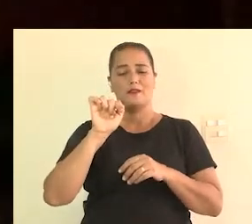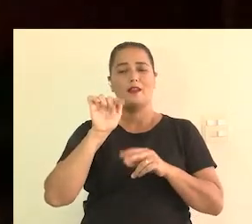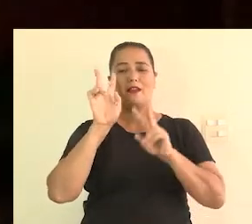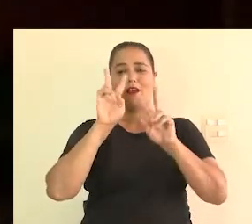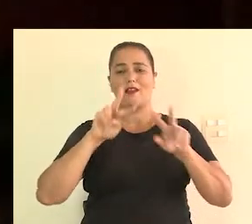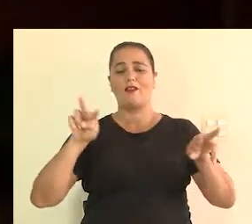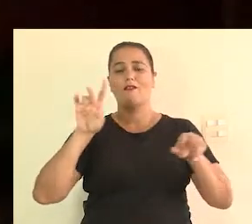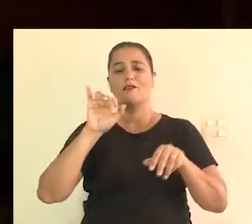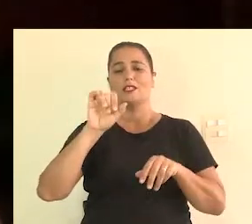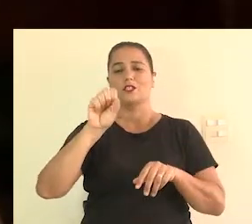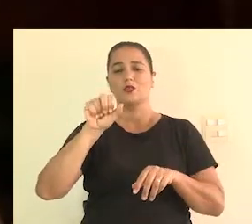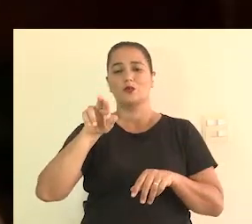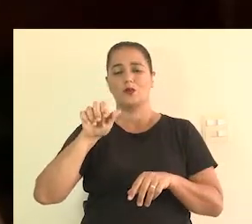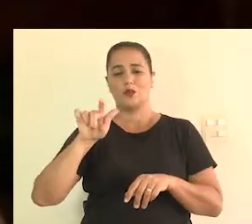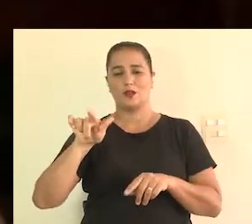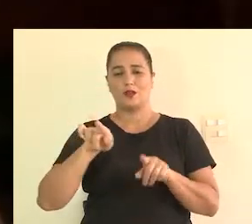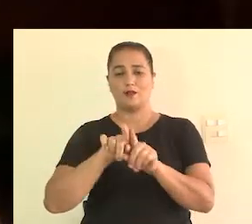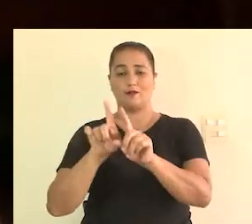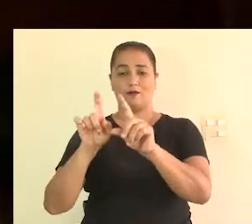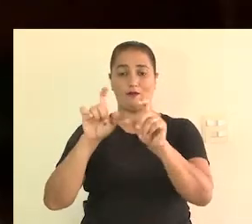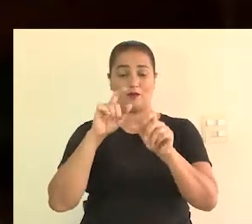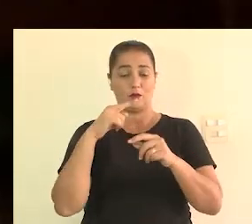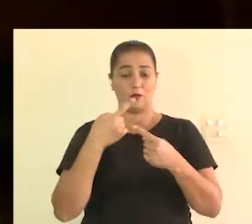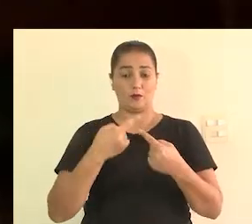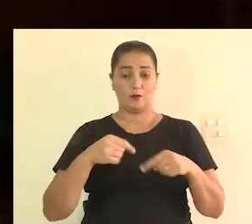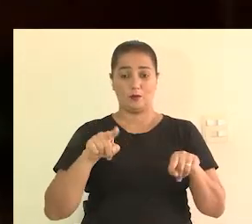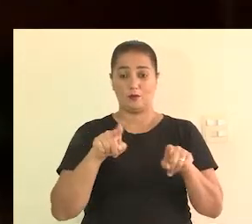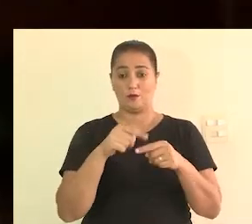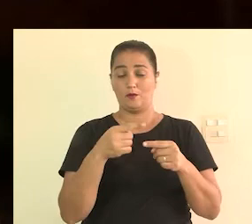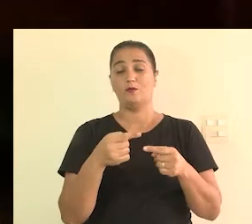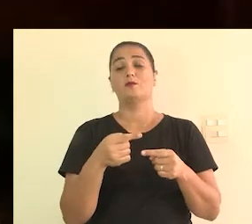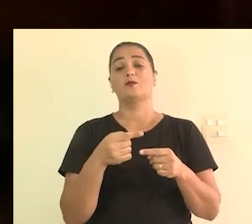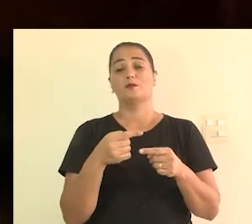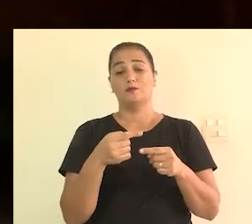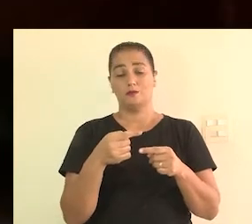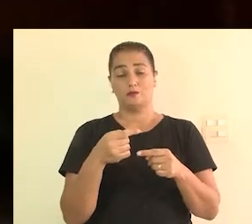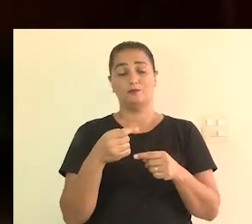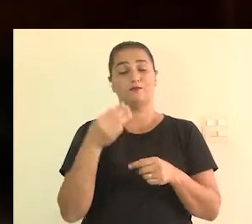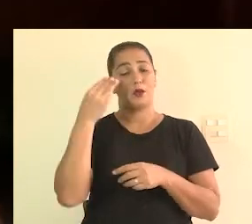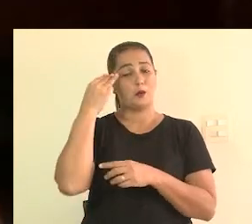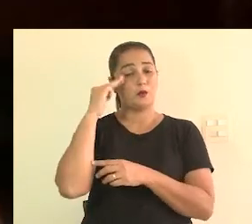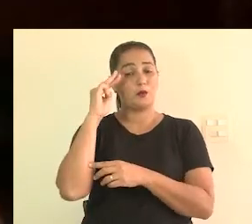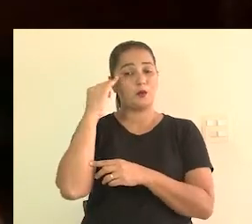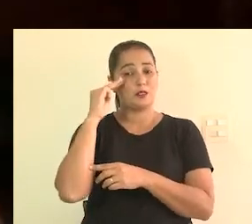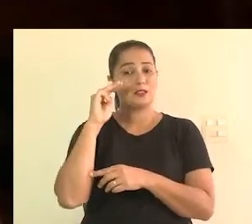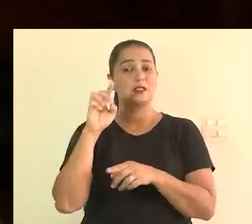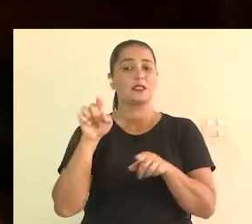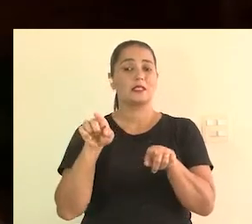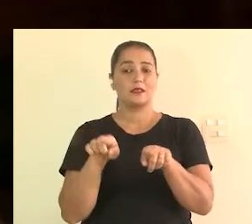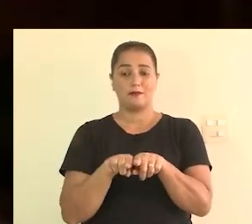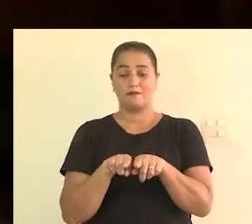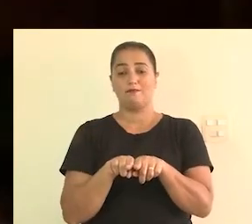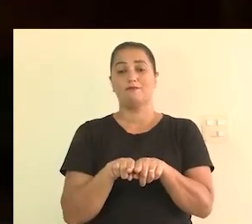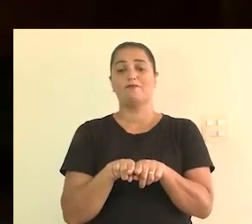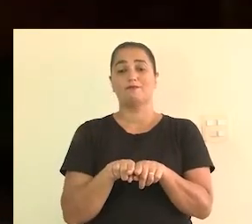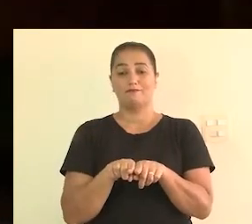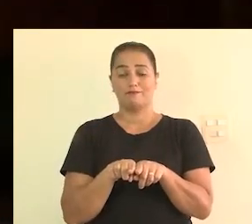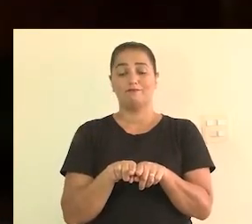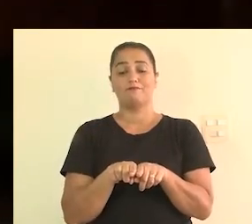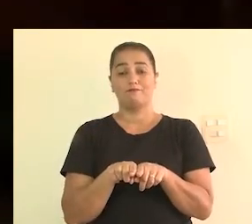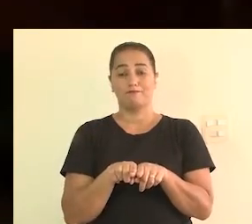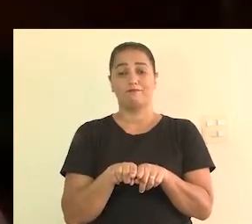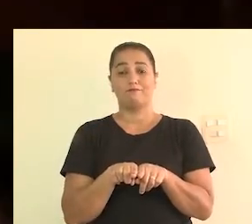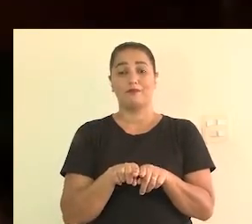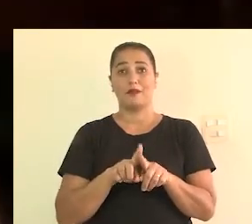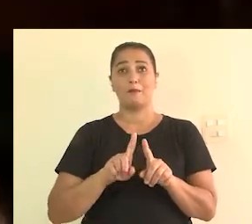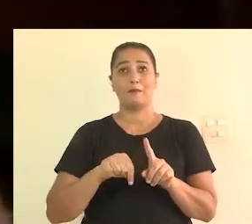audiovisual, fotografias, músicas, do aspecto museal também. E é isso,